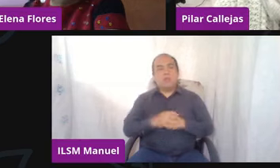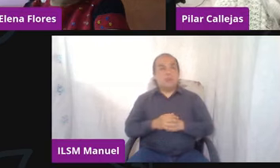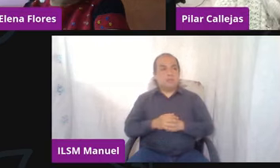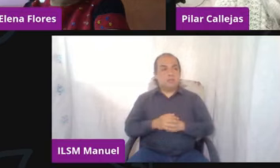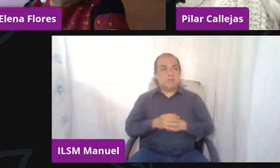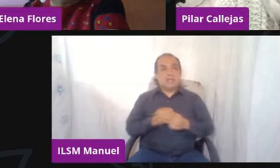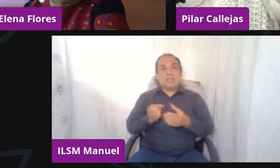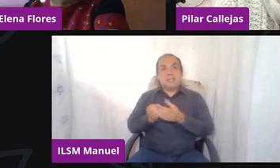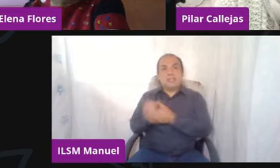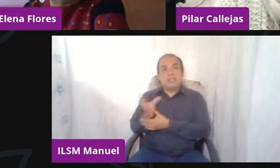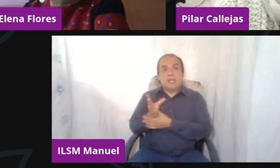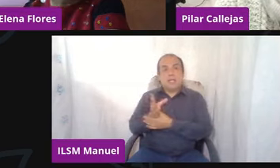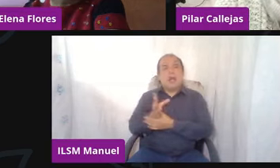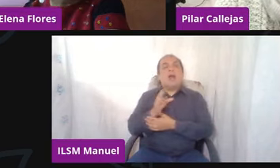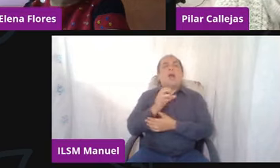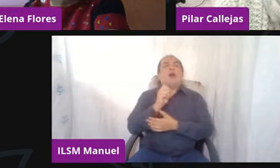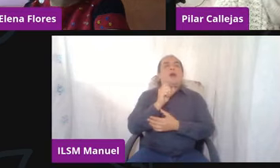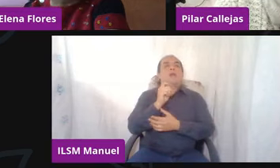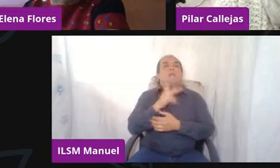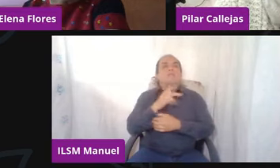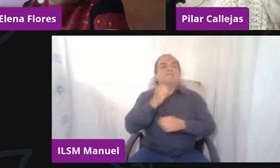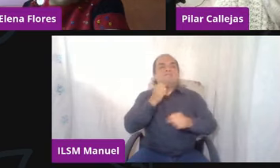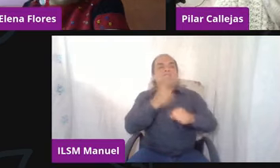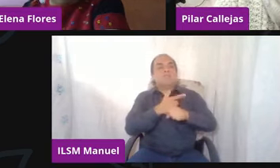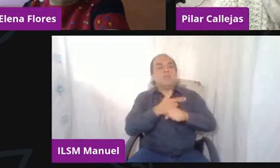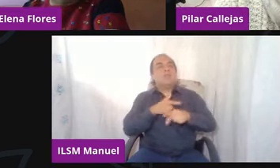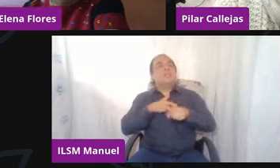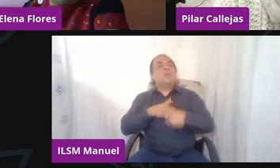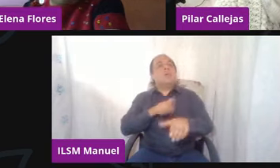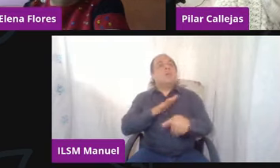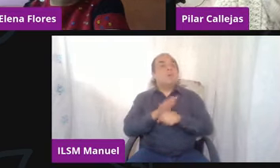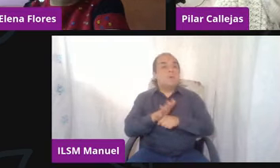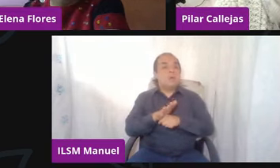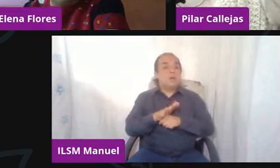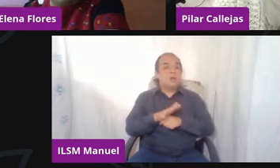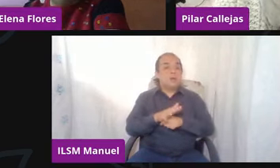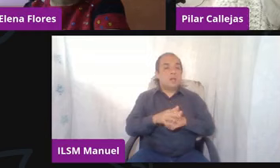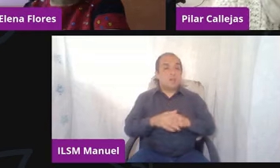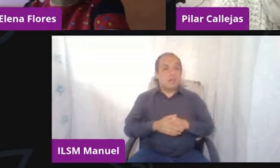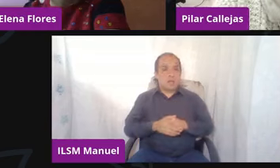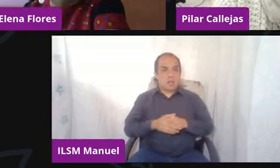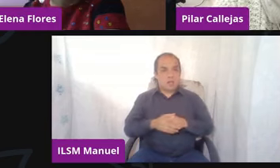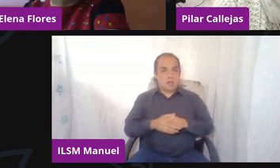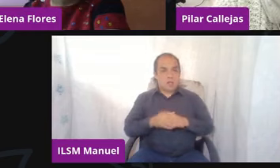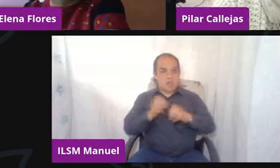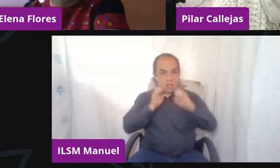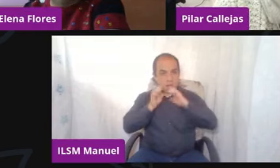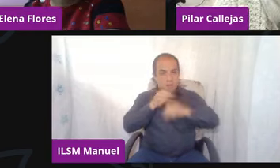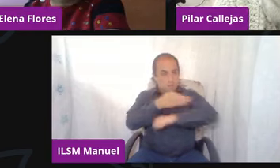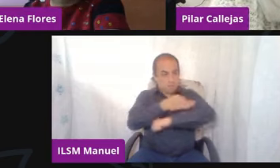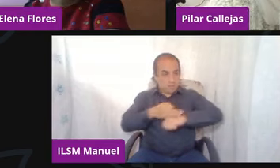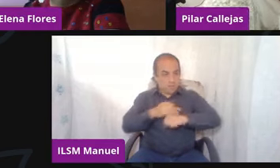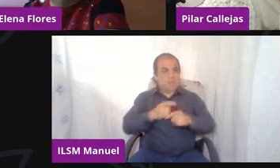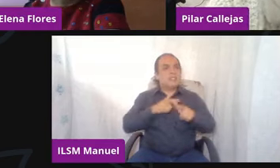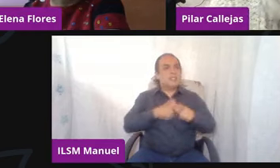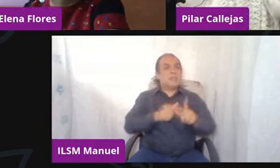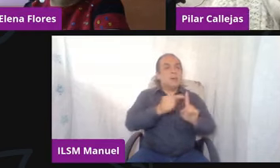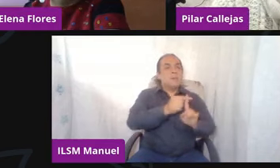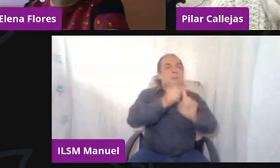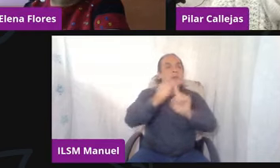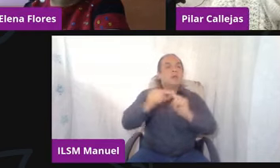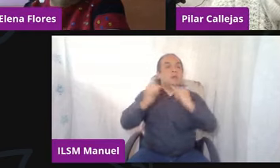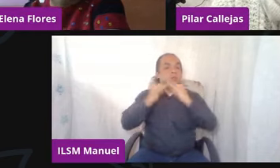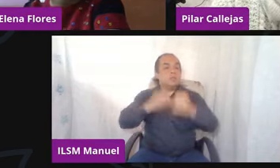y ahora ¿qué sigue? ¿con quién lo derivo? ¿y ahora quién sigue? Entrevistar a familia y ahora ¿qué sigue? Lo mando a un instituto de salud y ahora ¿qué sigue?